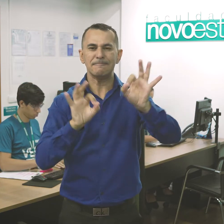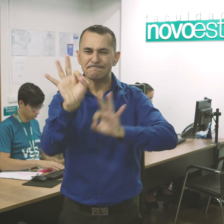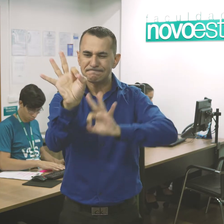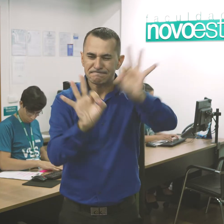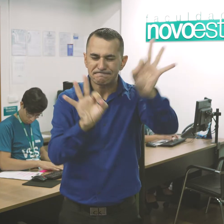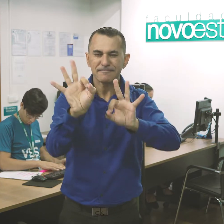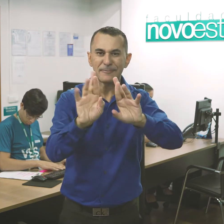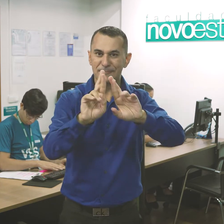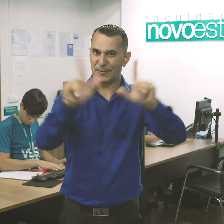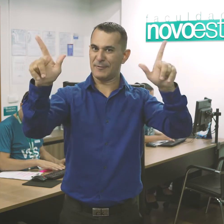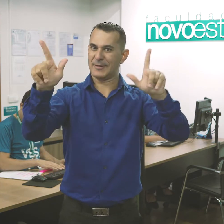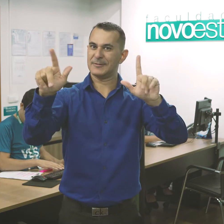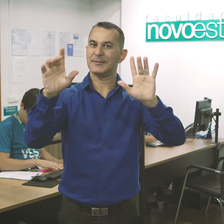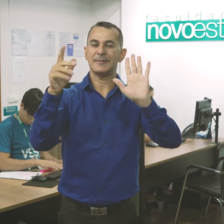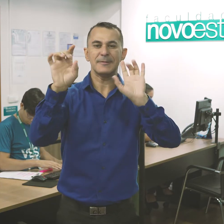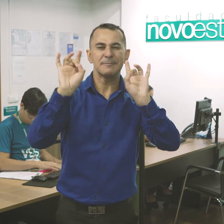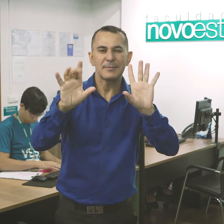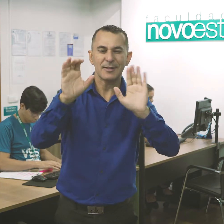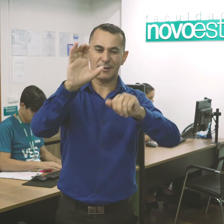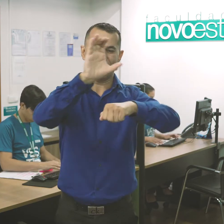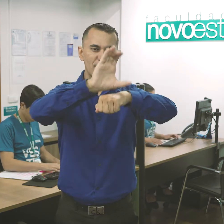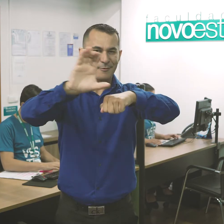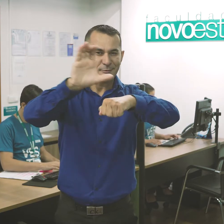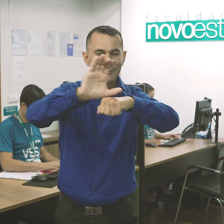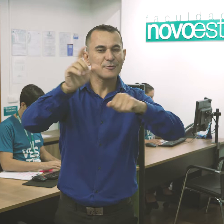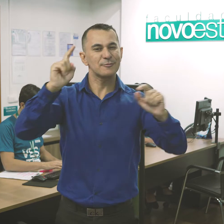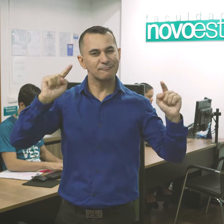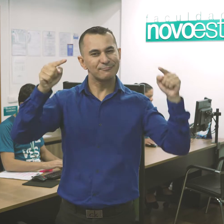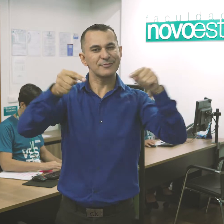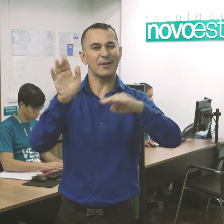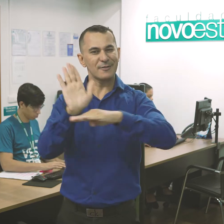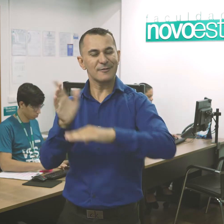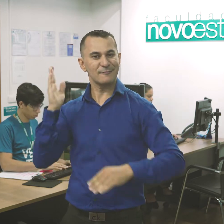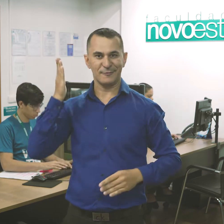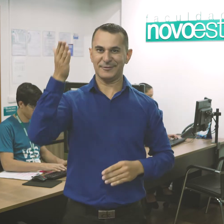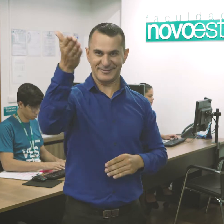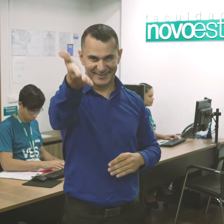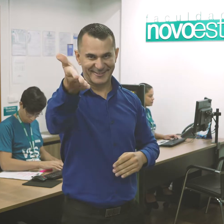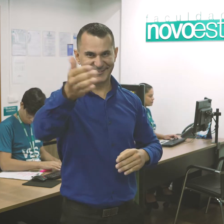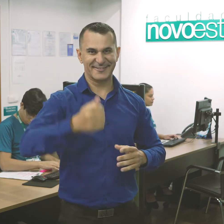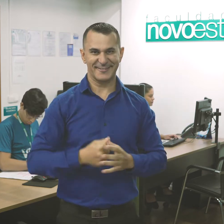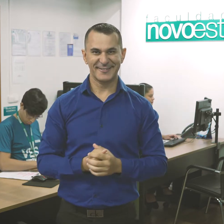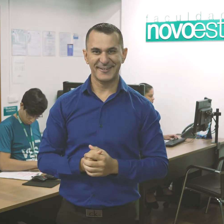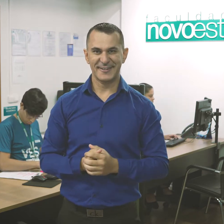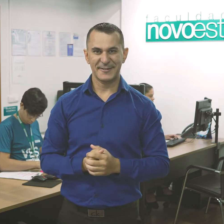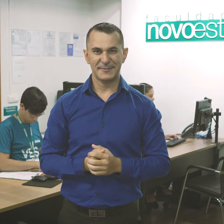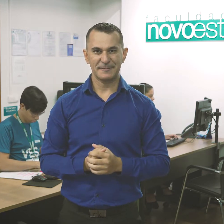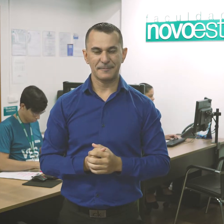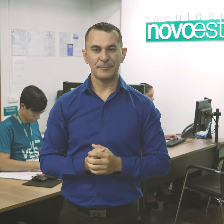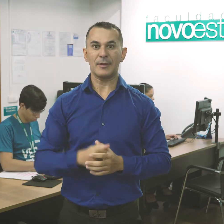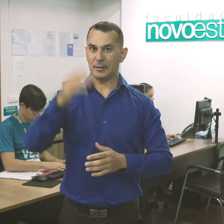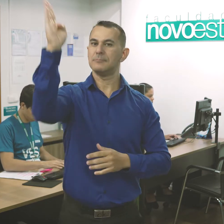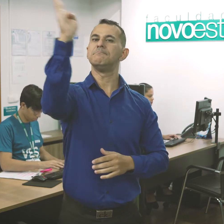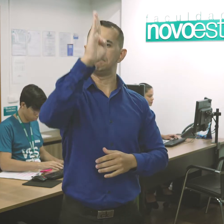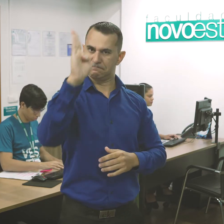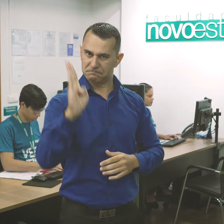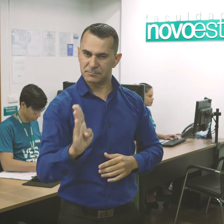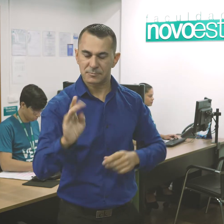diferenciada, com cursos direcionados para atender você. O Brasil despertou